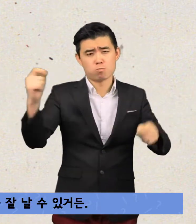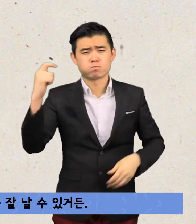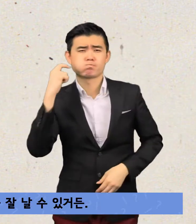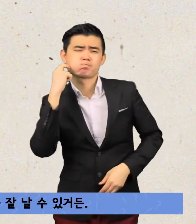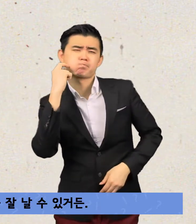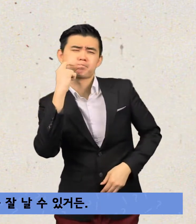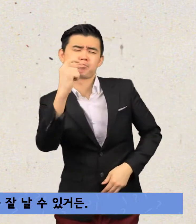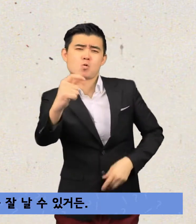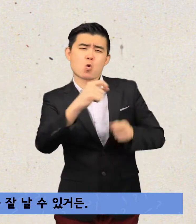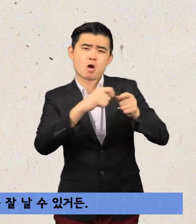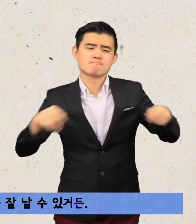날 수 있거든.